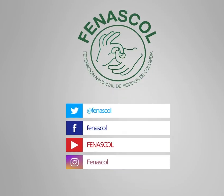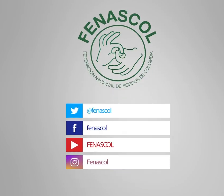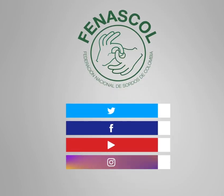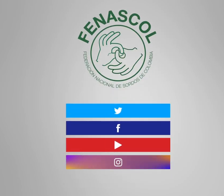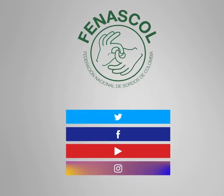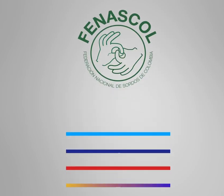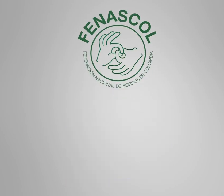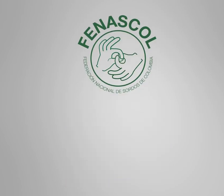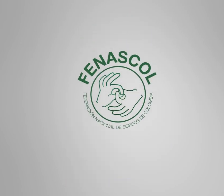SUMATI. SUMATI. SUMATI. SUMATI. el video.